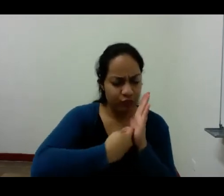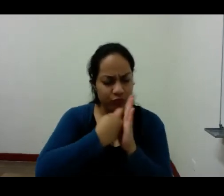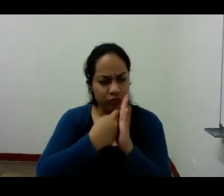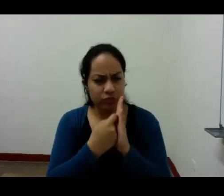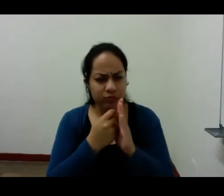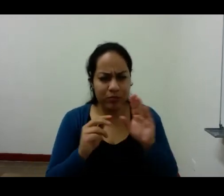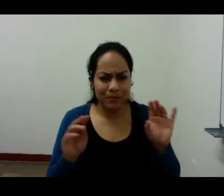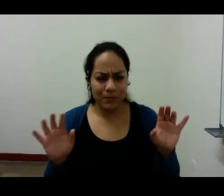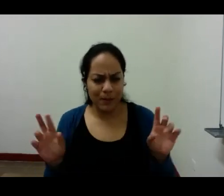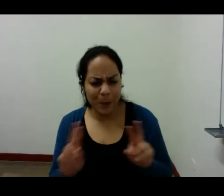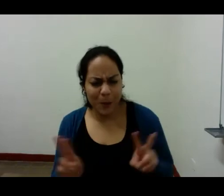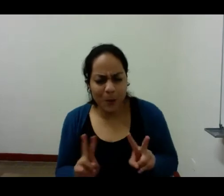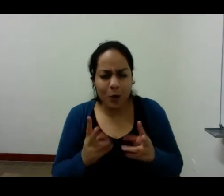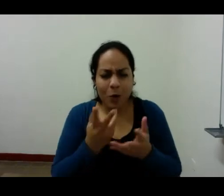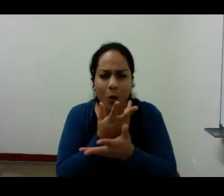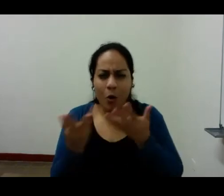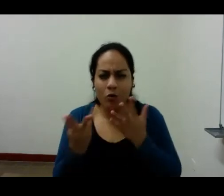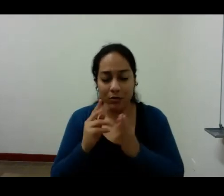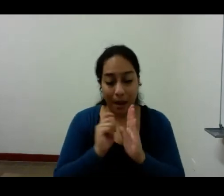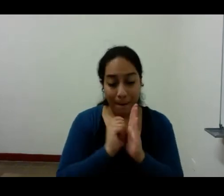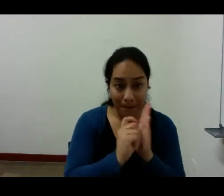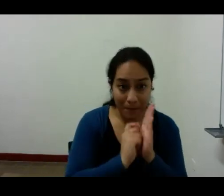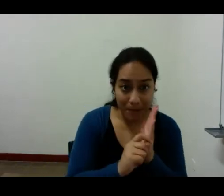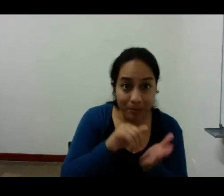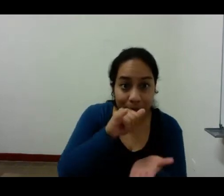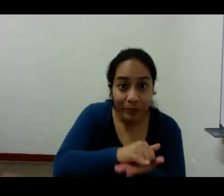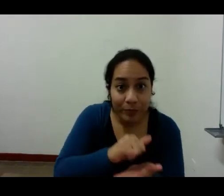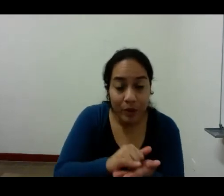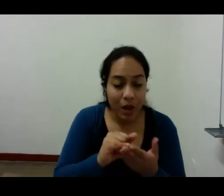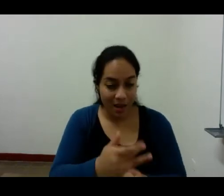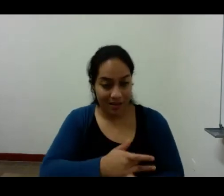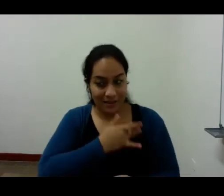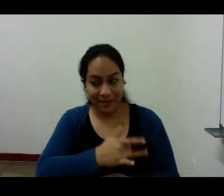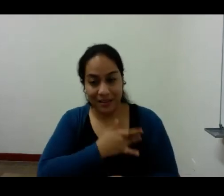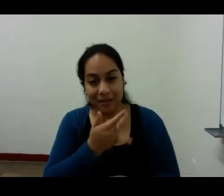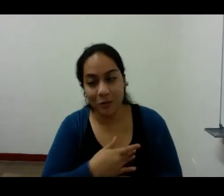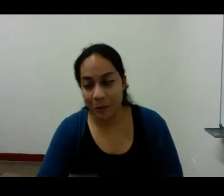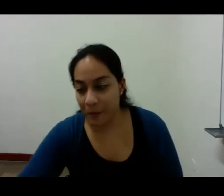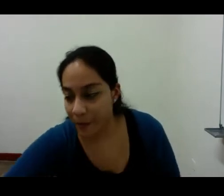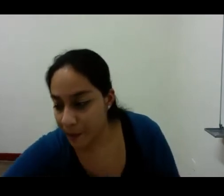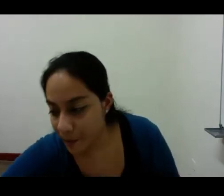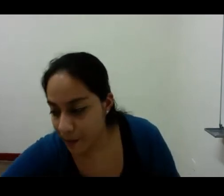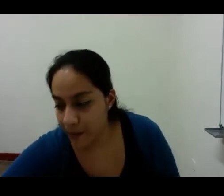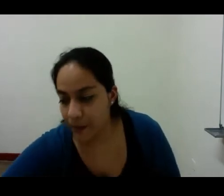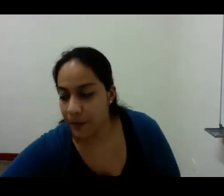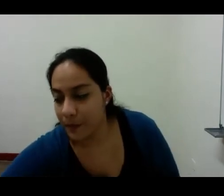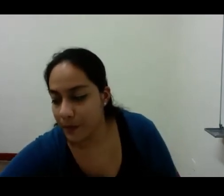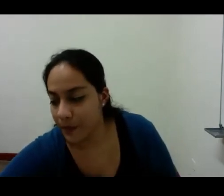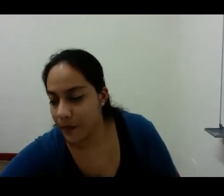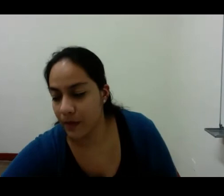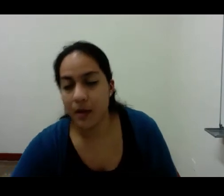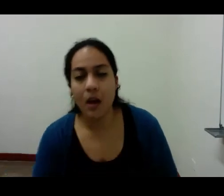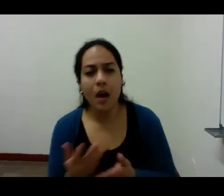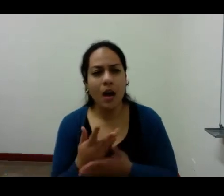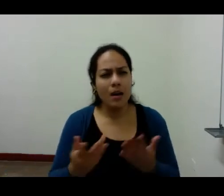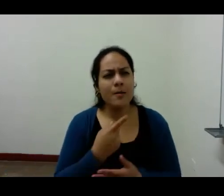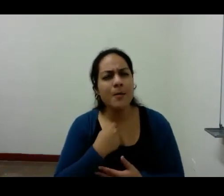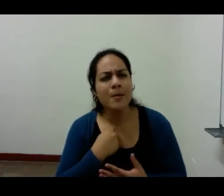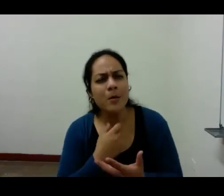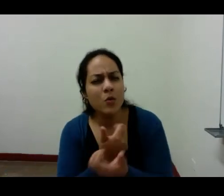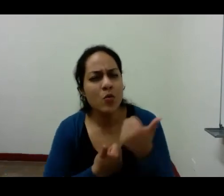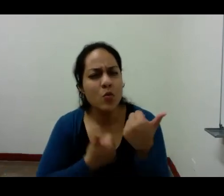sea el sello de la escritura en las sensaciones su deseo es como un rostro lejano